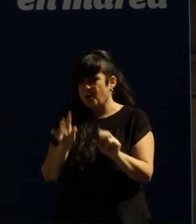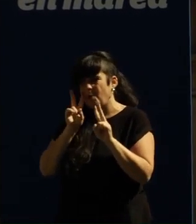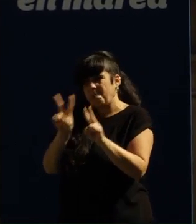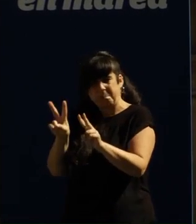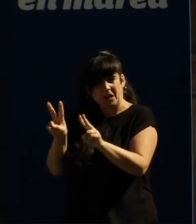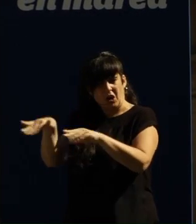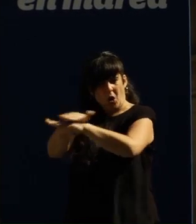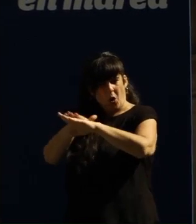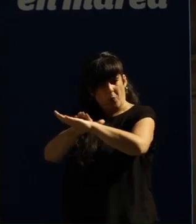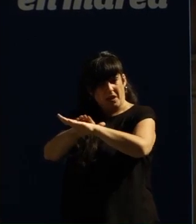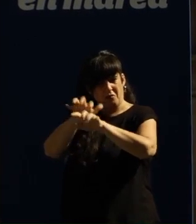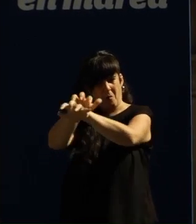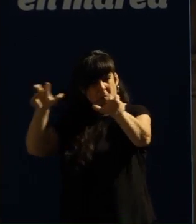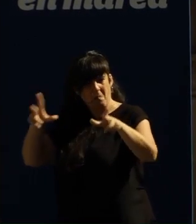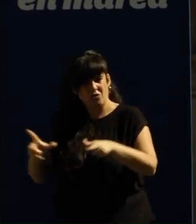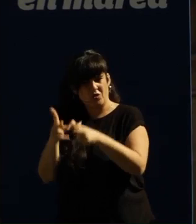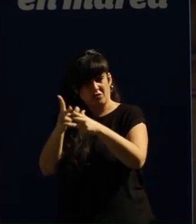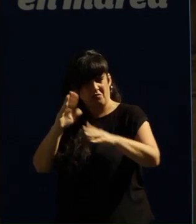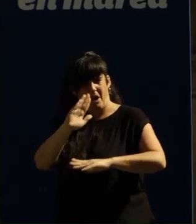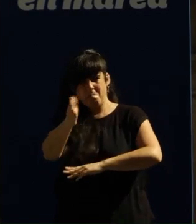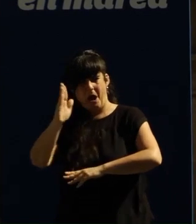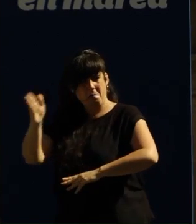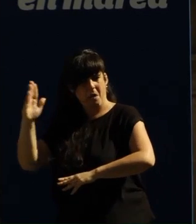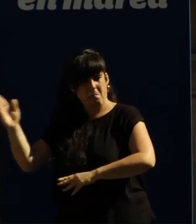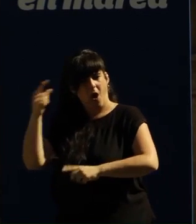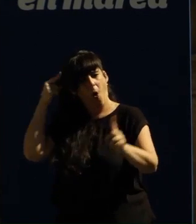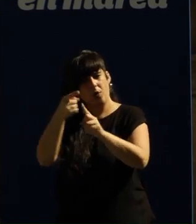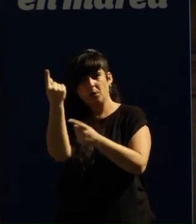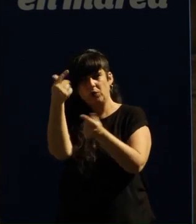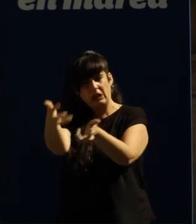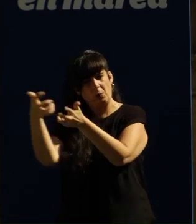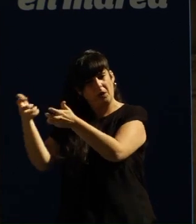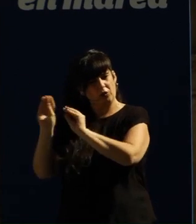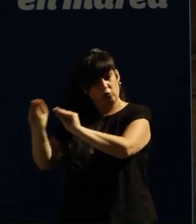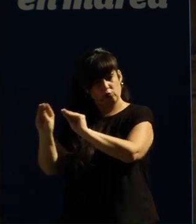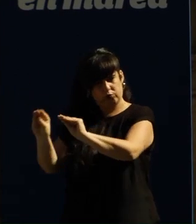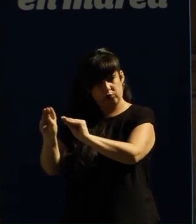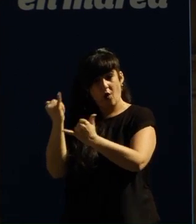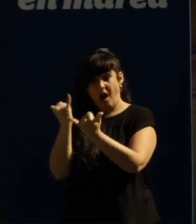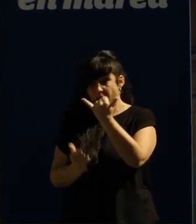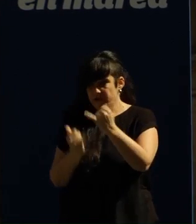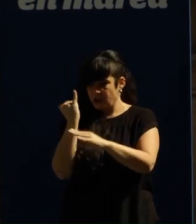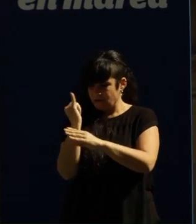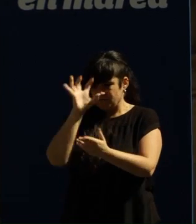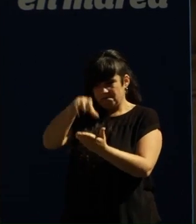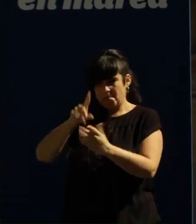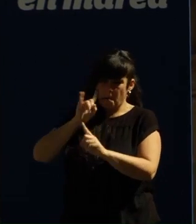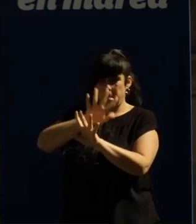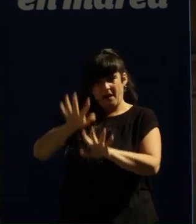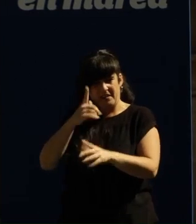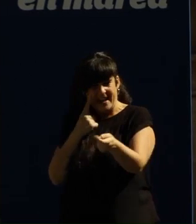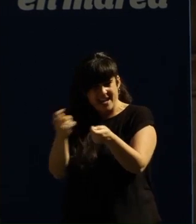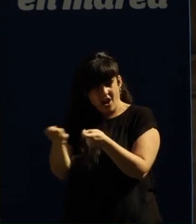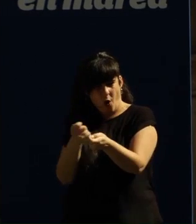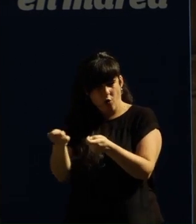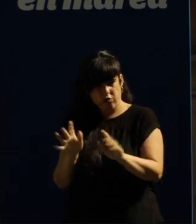beneficiando aos poucos que utilizaron as institucións no seu propio beneficio que fixeron as institucións que o seu chiringuito Somos as que